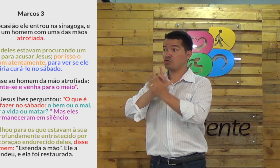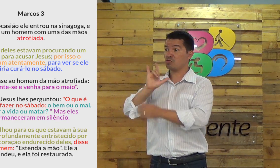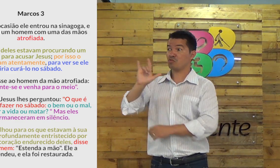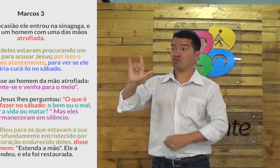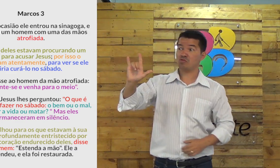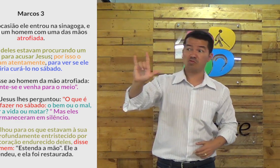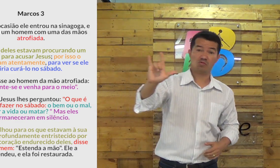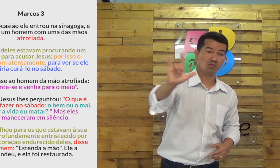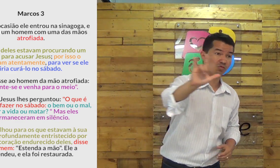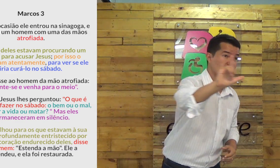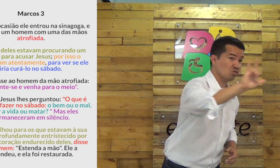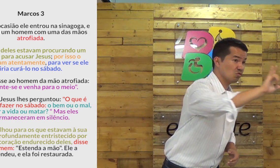Deus te ama